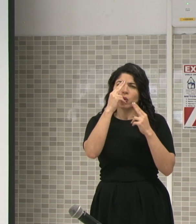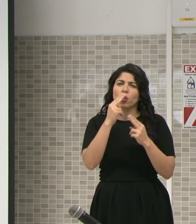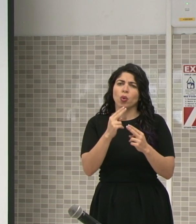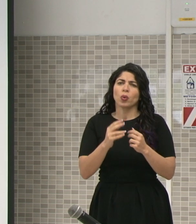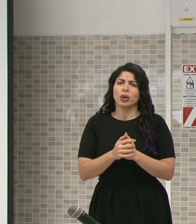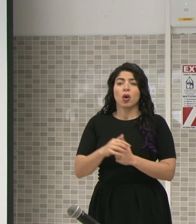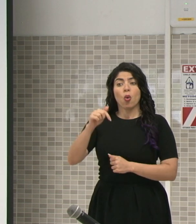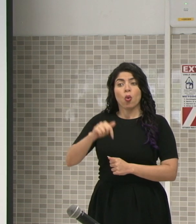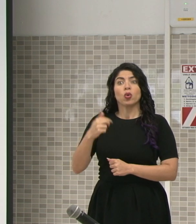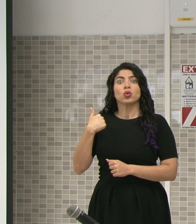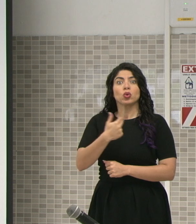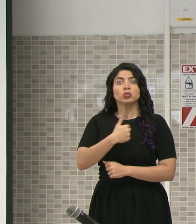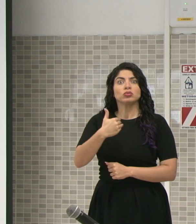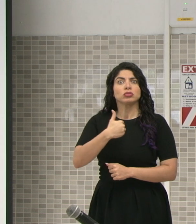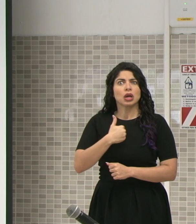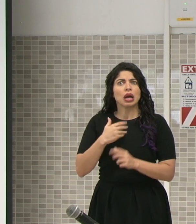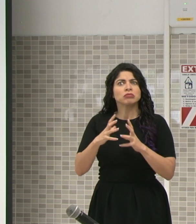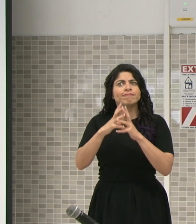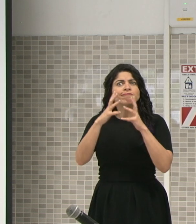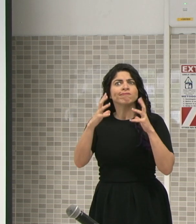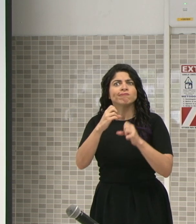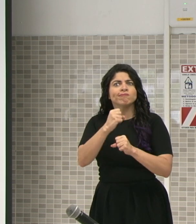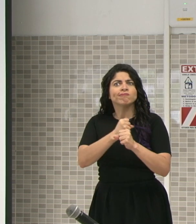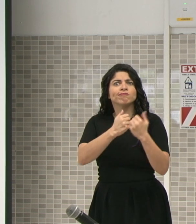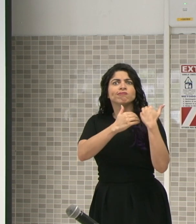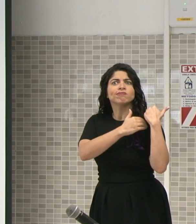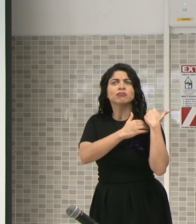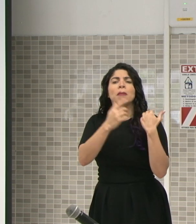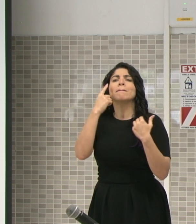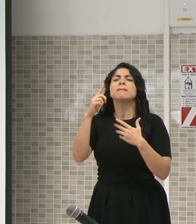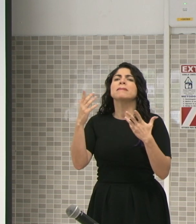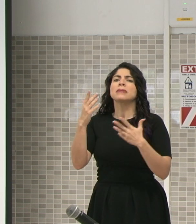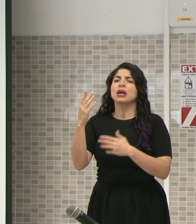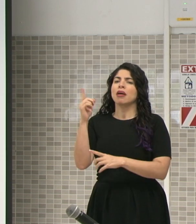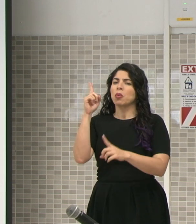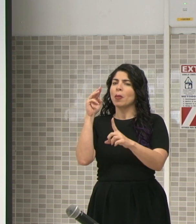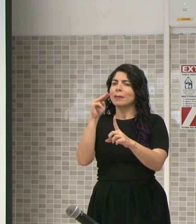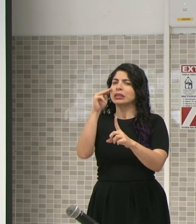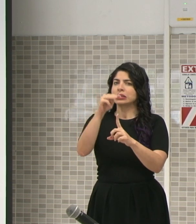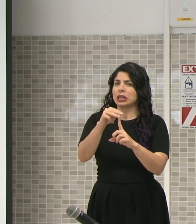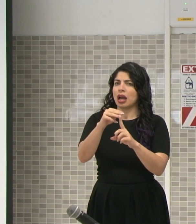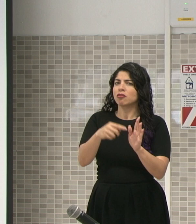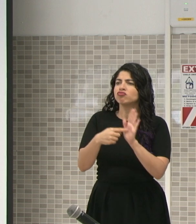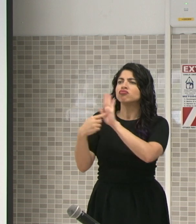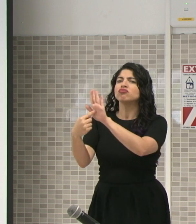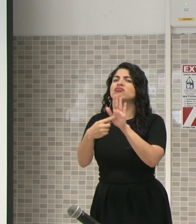Y hoy nosotros tenemos una gran tarea para dar un mensaje, de que podemos